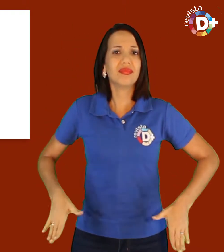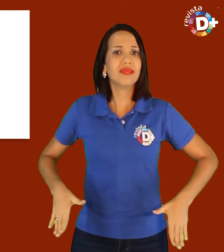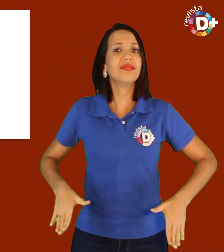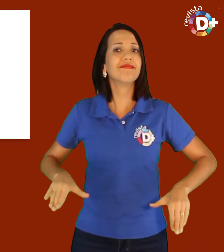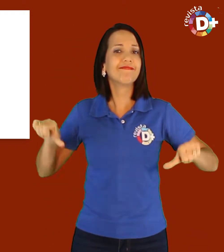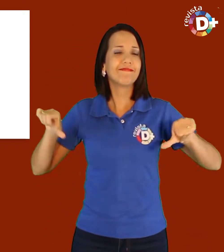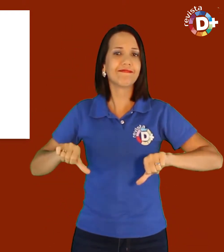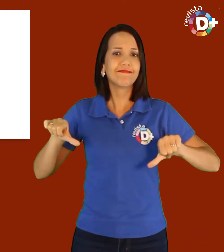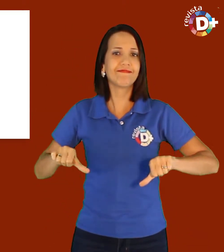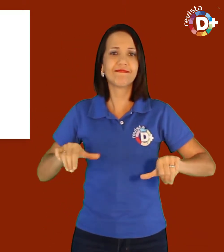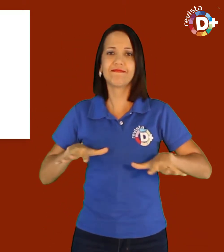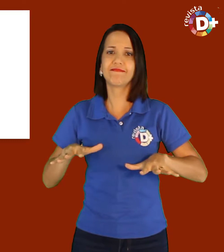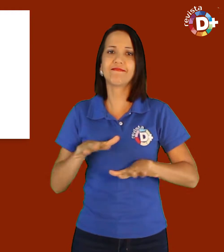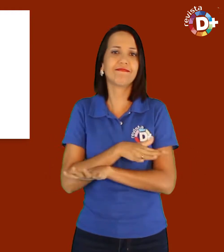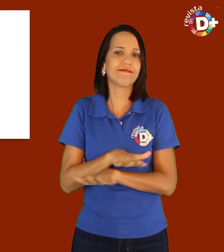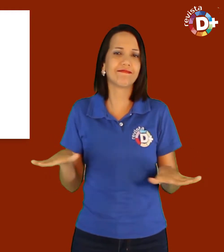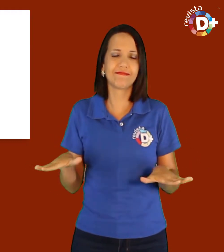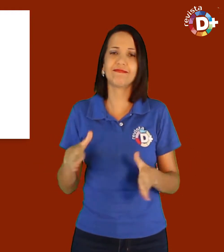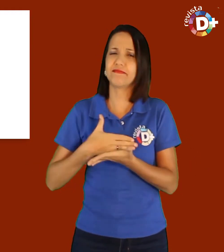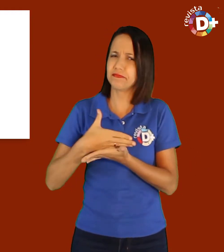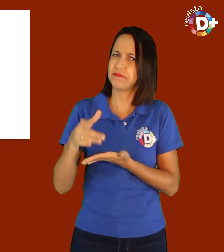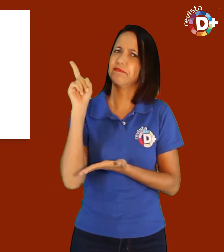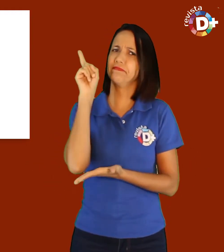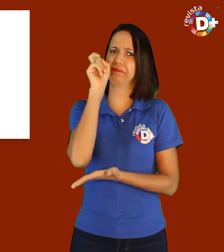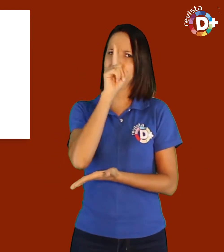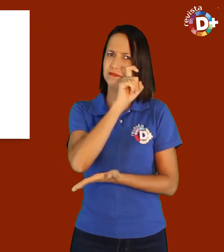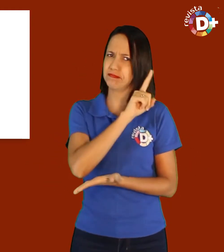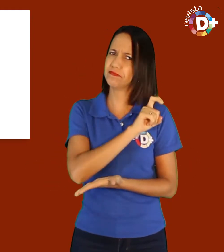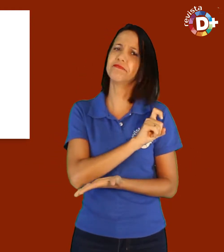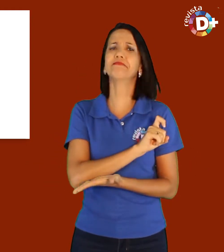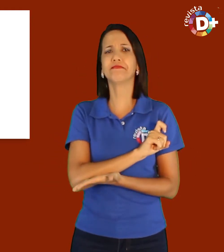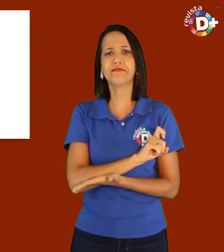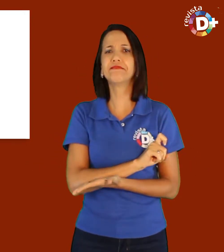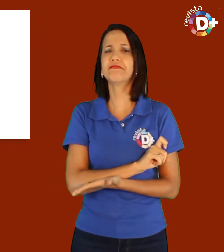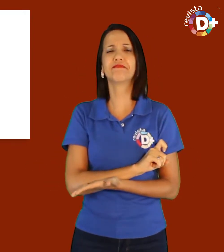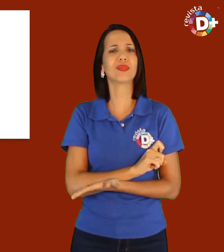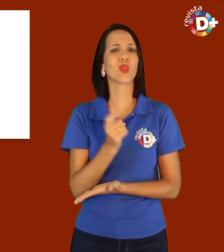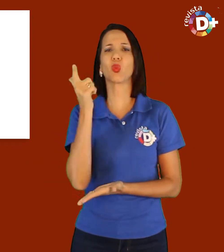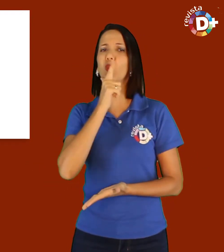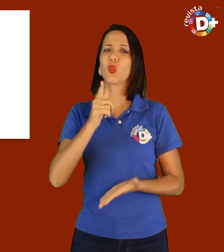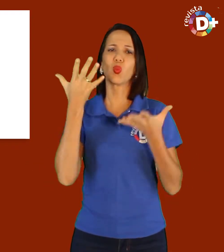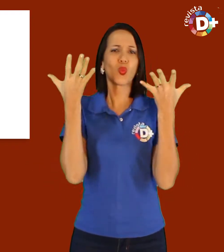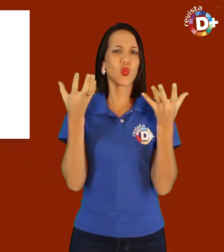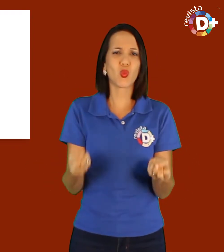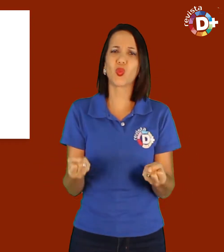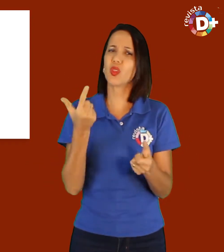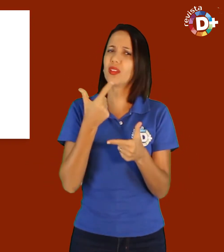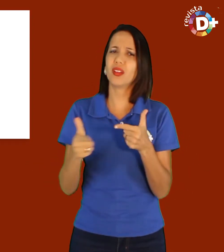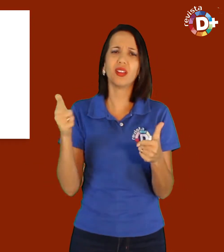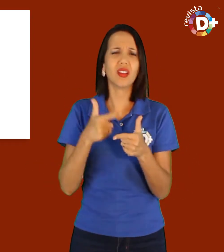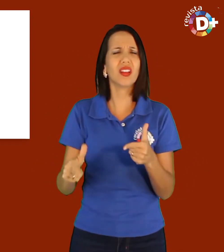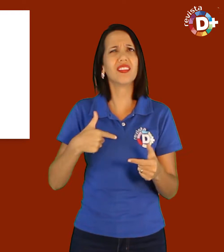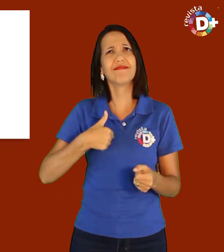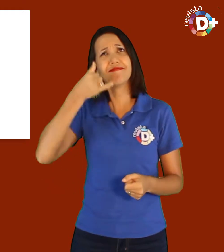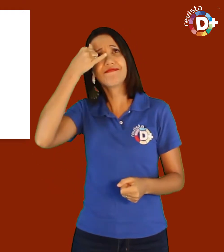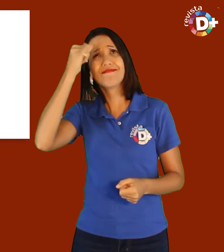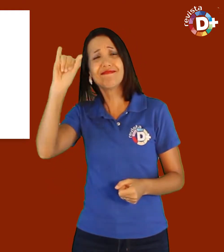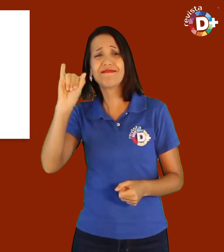acidente e que tire seus movimentos. O começo foi bem difícil, pela não aceitação do problema.